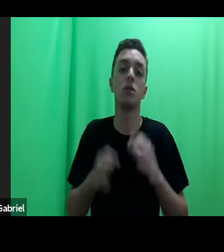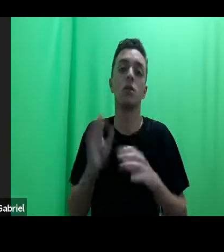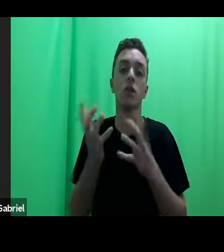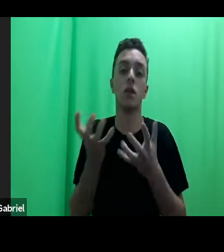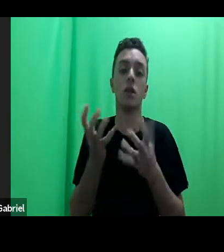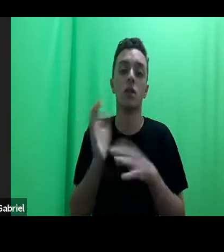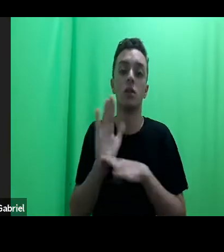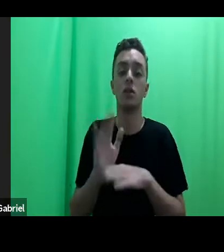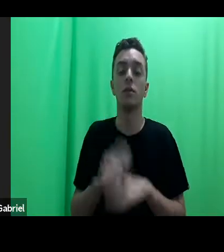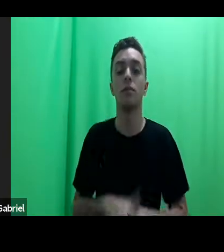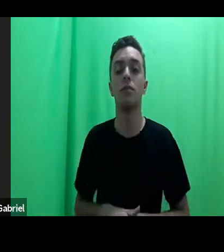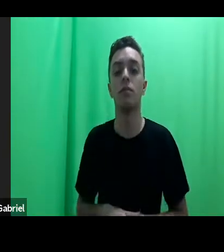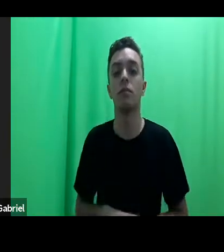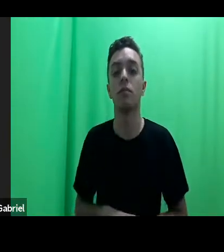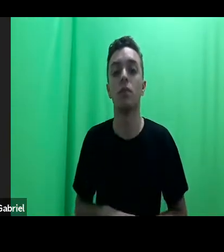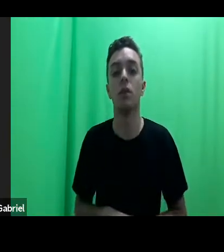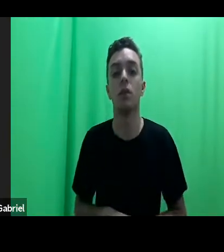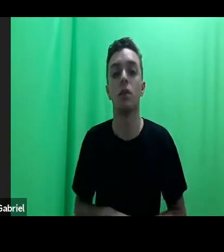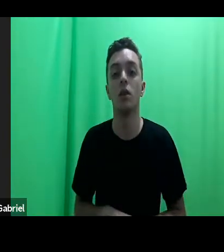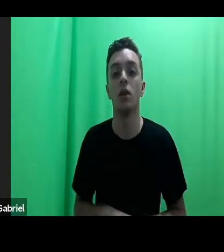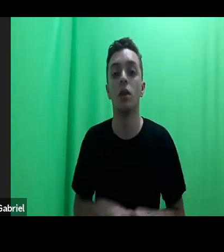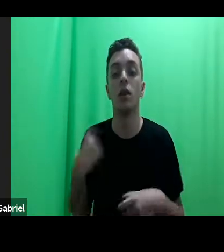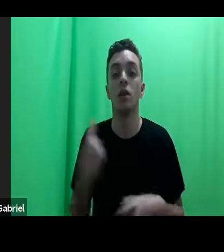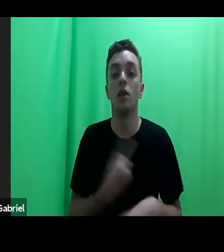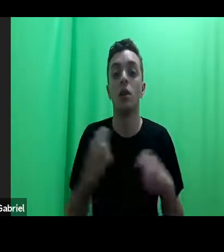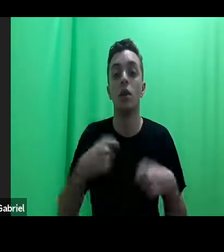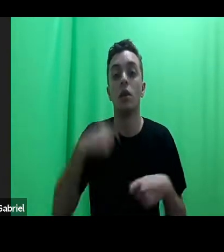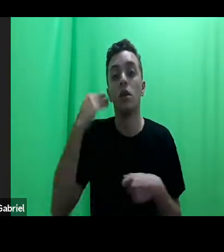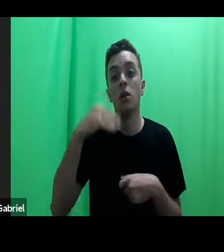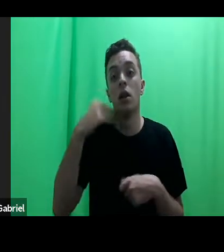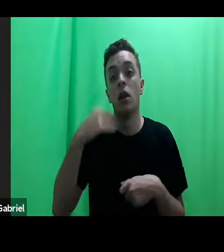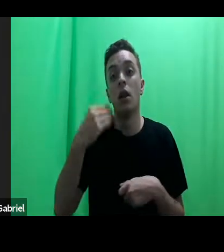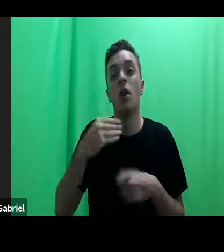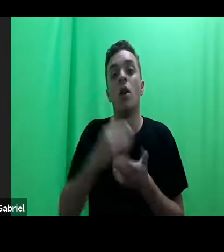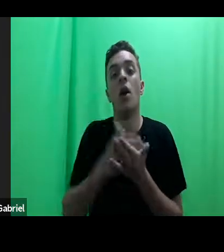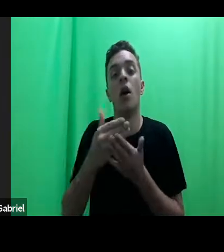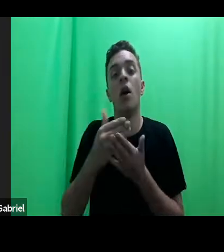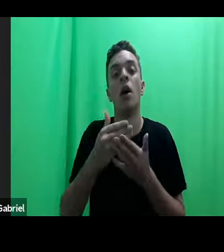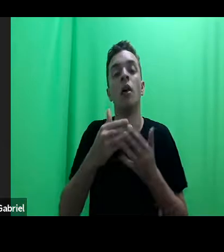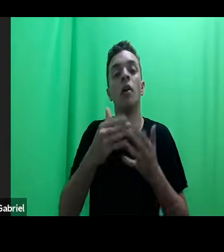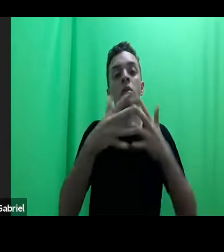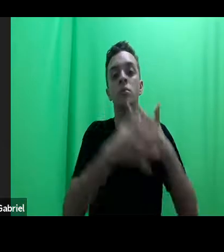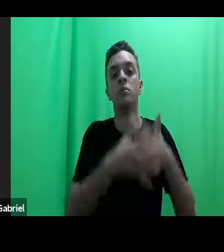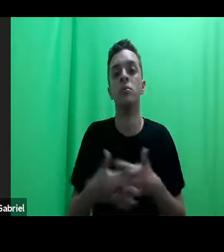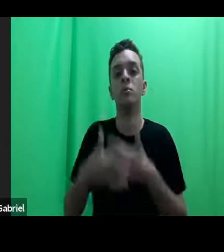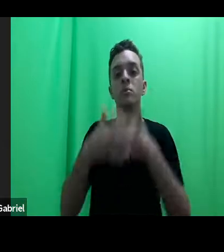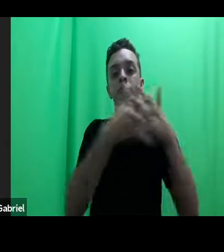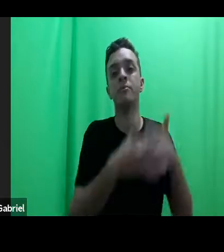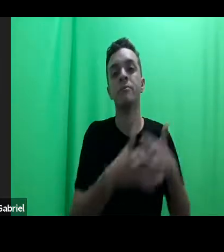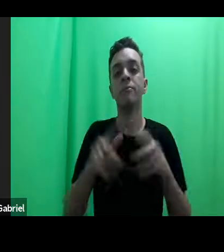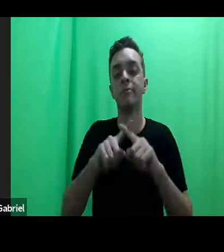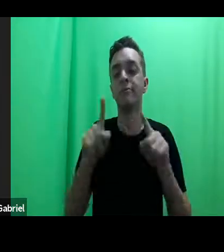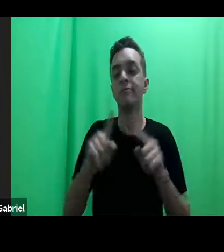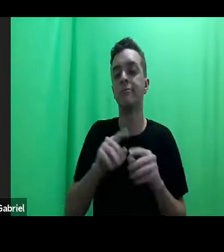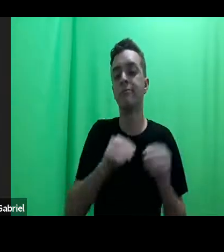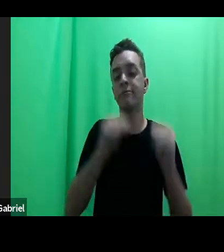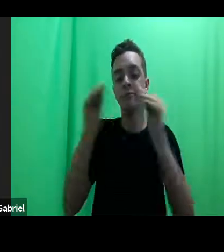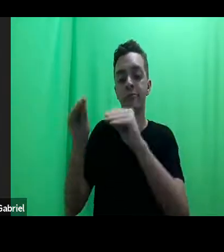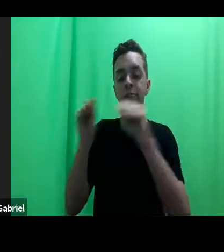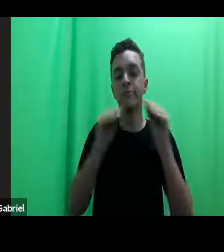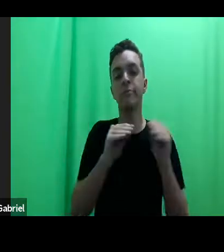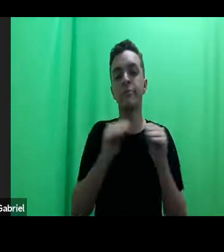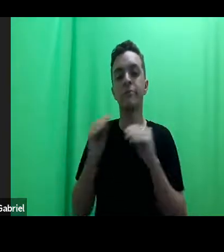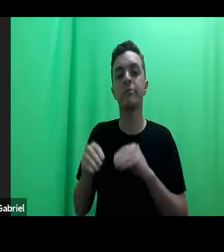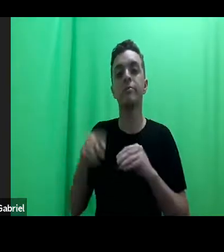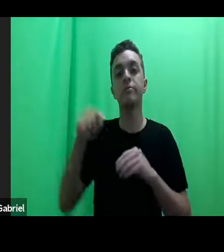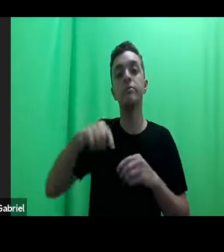constitua uma experiência de matriz norte-americana, o termo foi exportado para diversos contextos da América